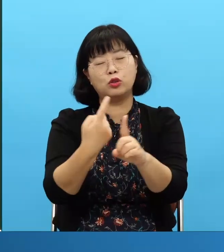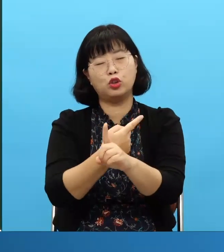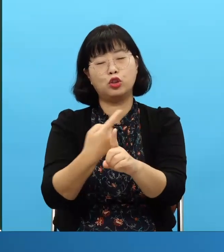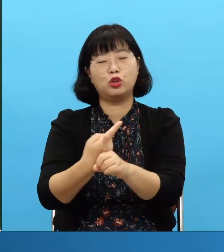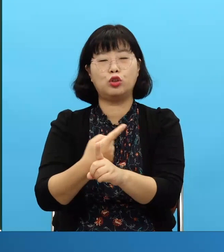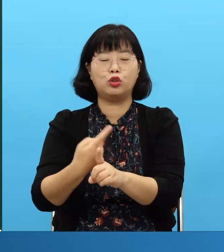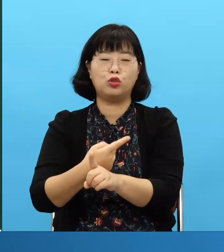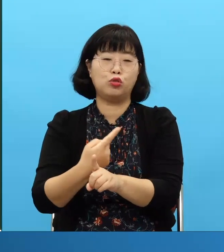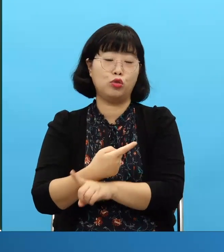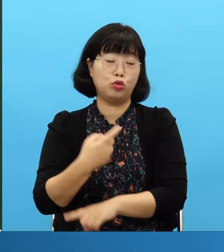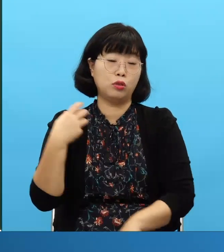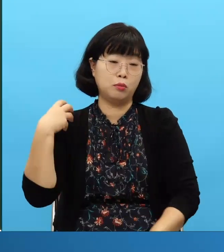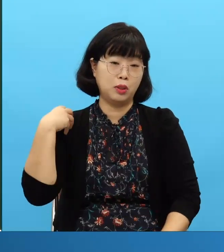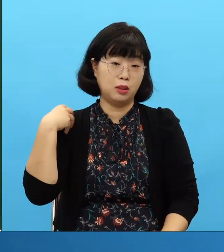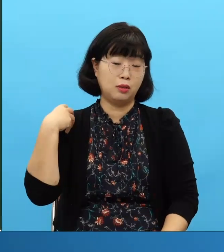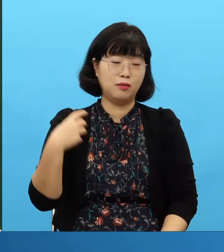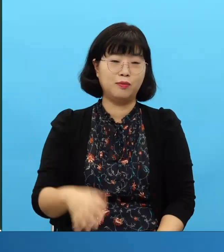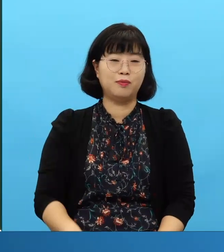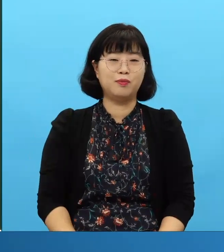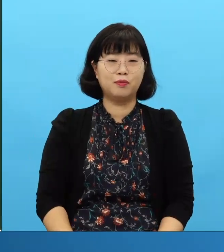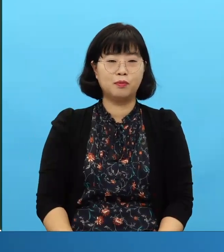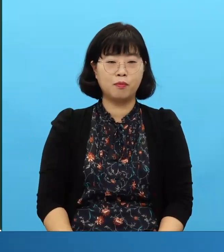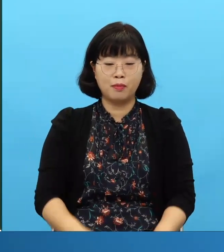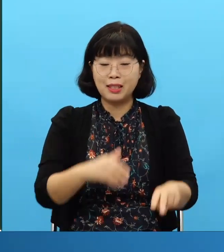simplemente hablando lo que escuchó Samuel desde niño era esto